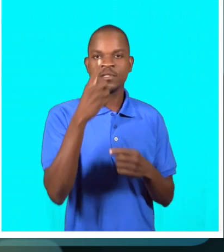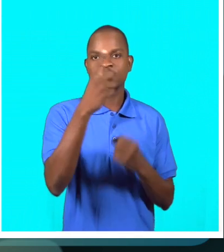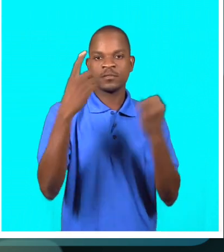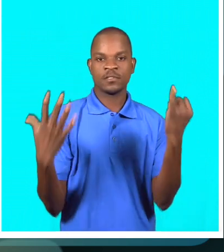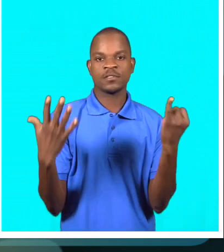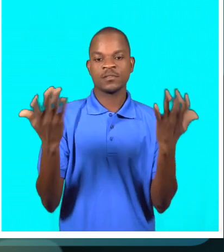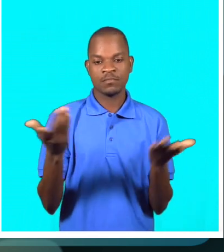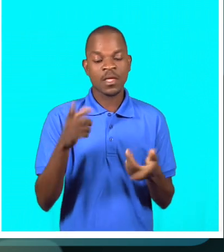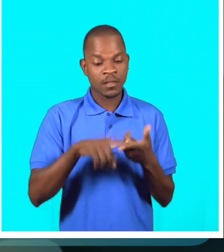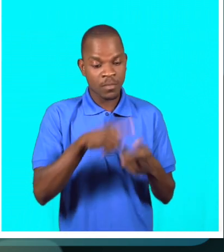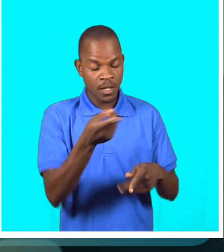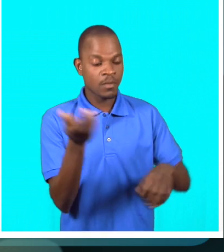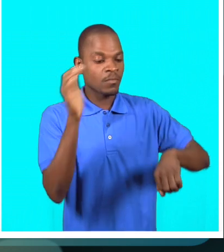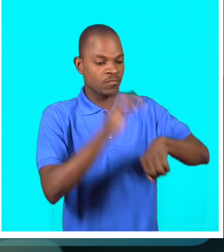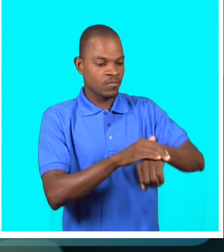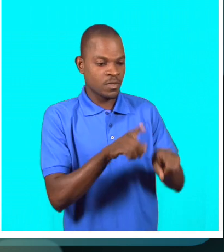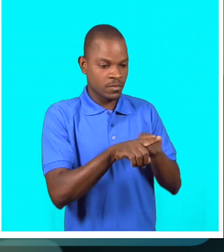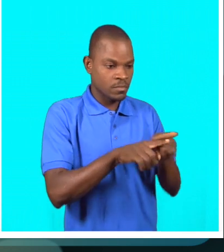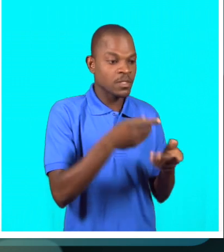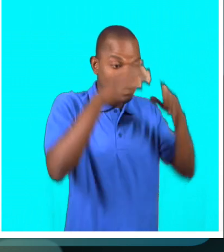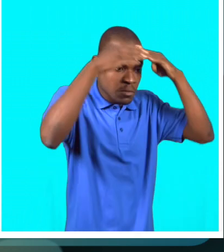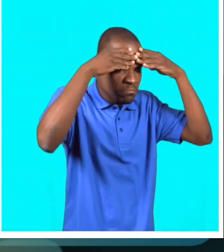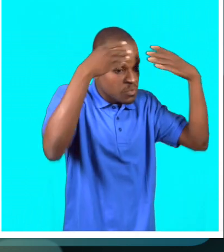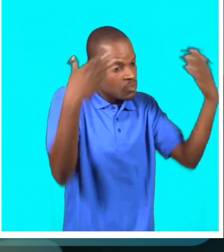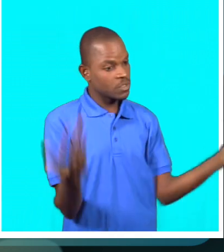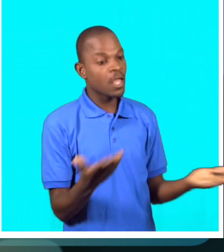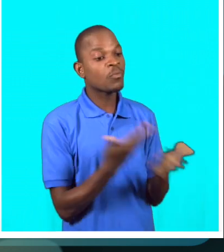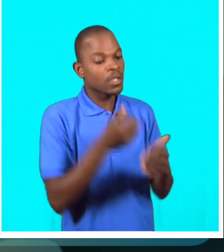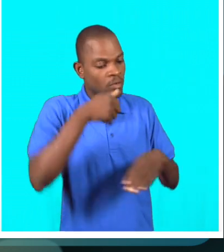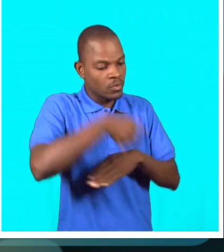A velocista diz não entender o porquê ainda se encontra no país.